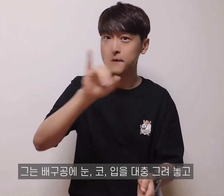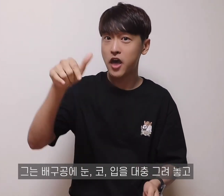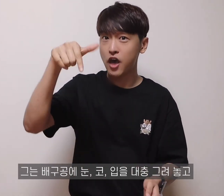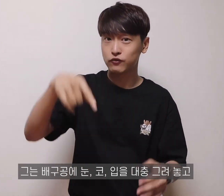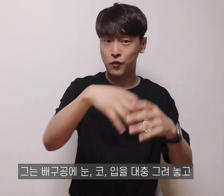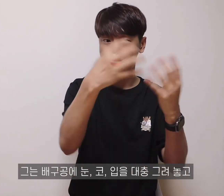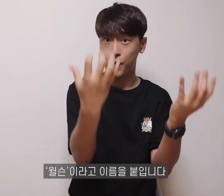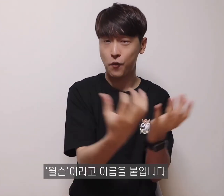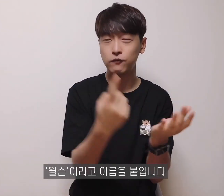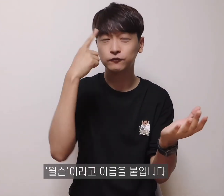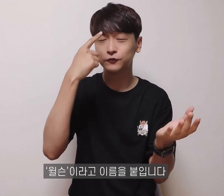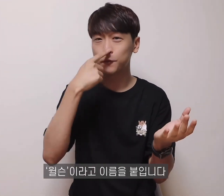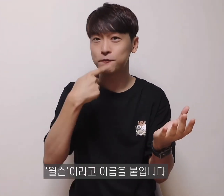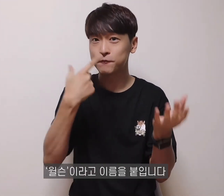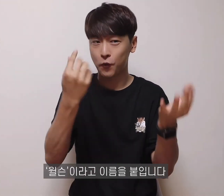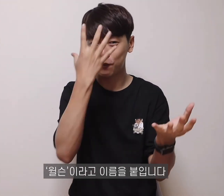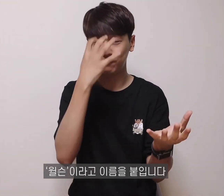윌슨이라고 이름을 붙입니다